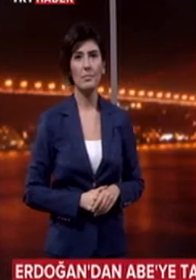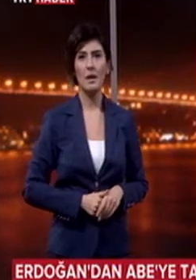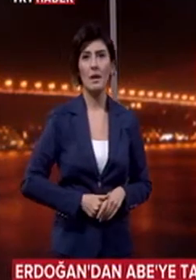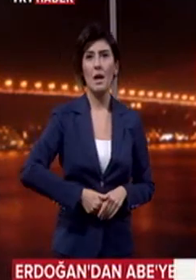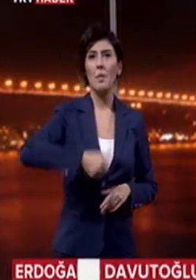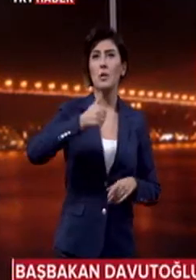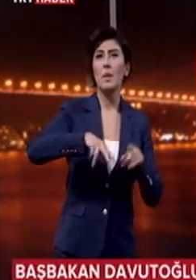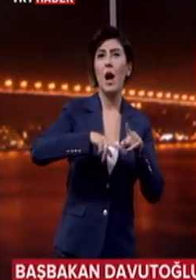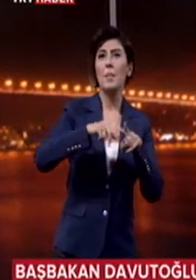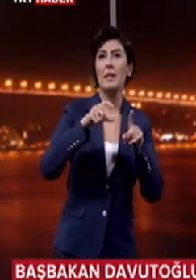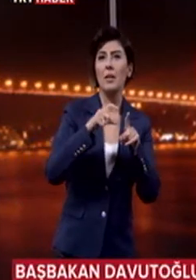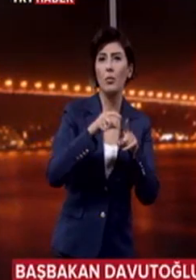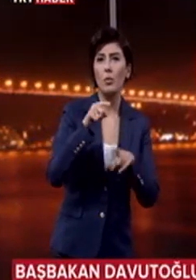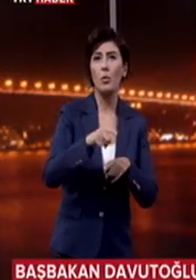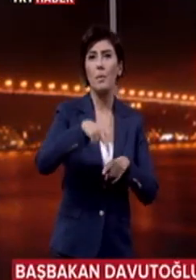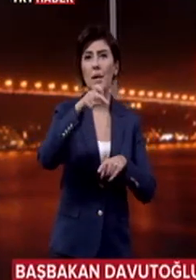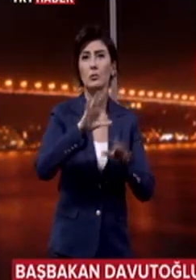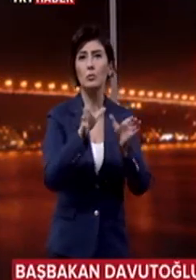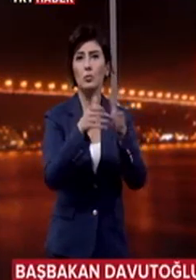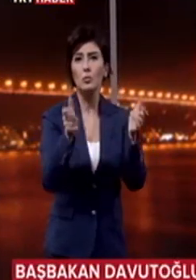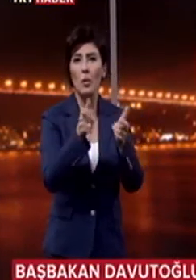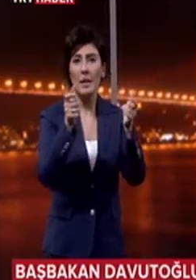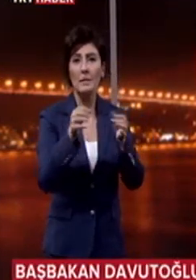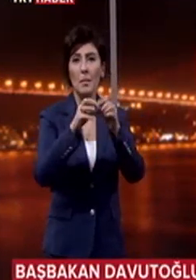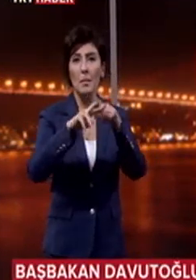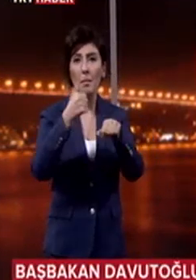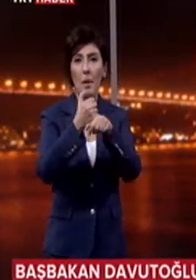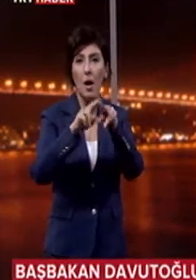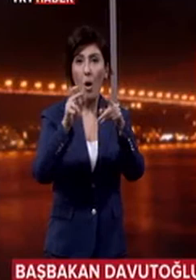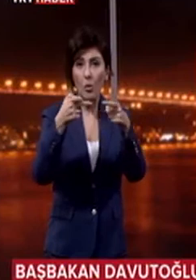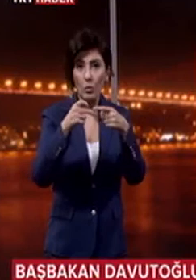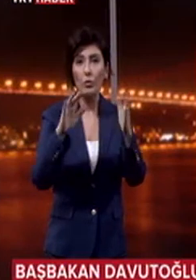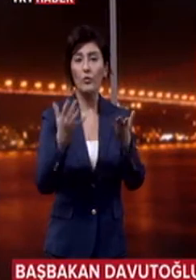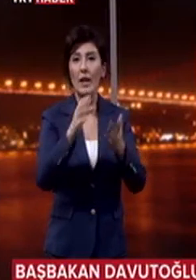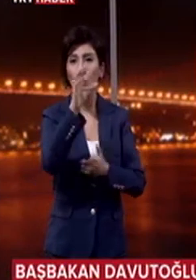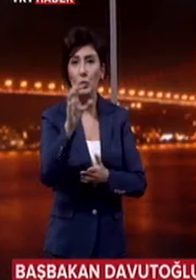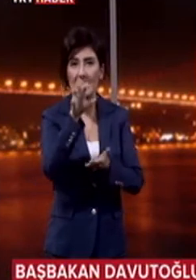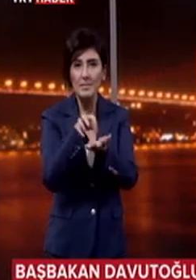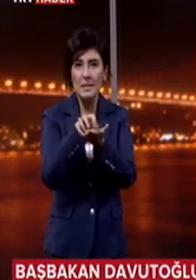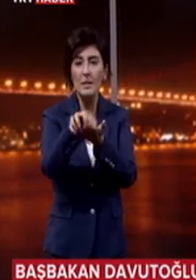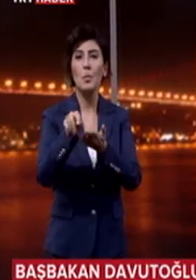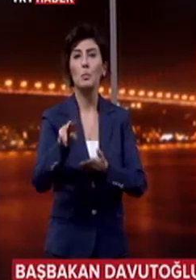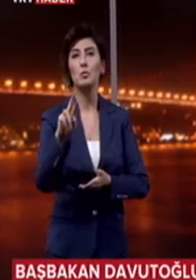Başbakan Ahmet Davutoğlu, partisinin grup toplantısında bağ kurlulara ve turizm sektörüne yönelik müjdeler verdi.